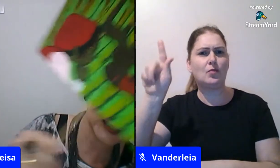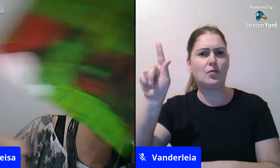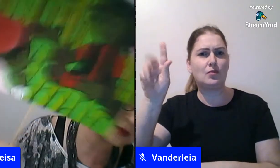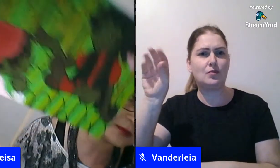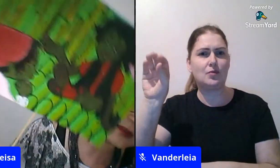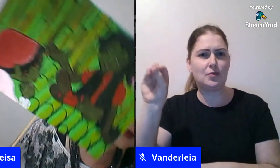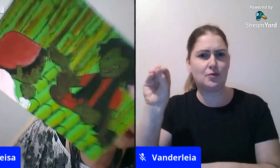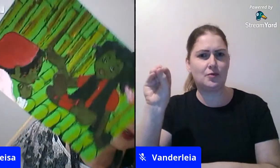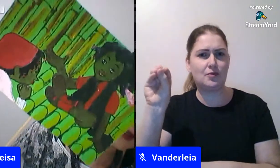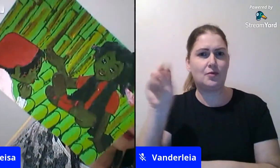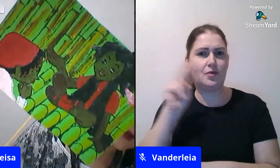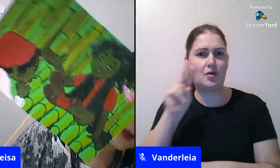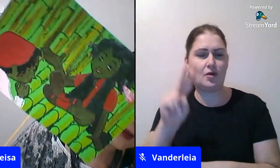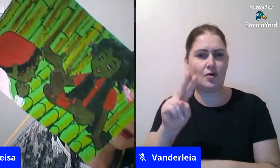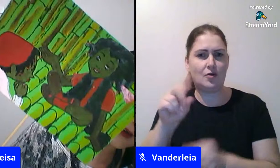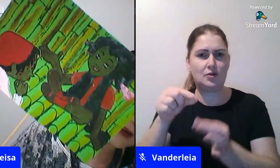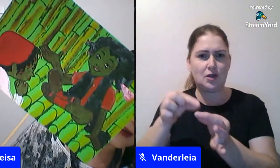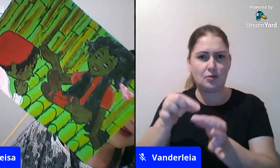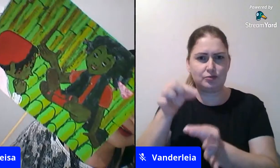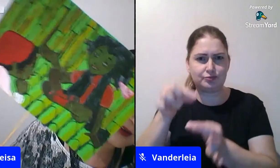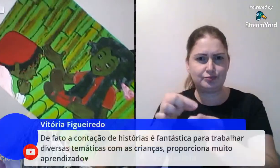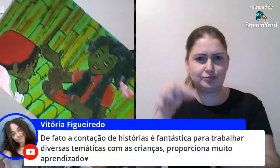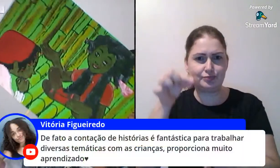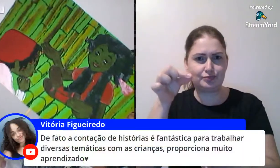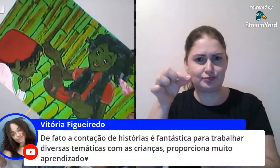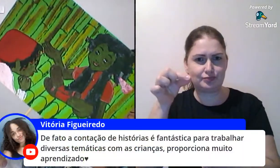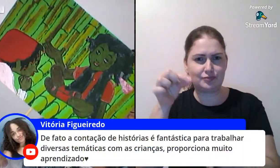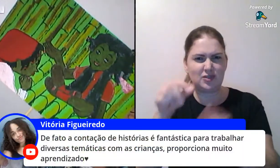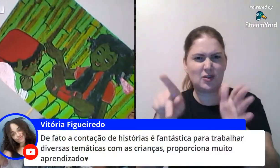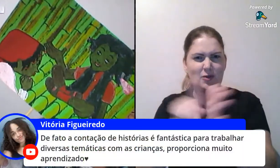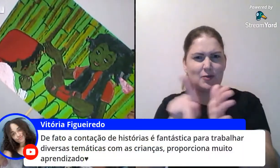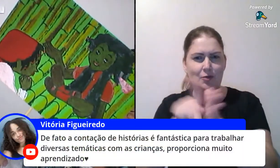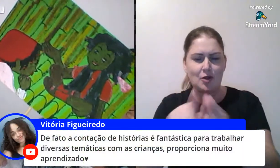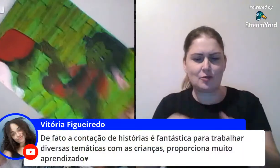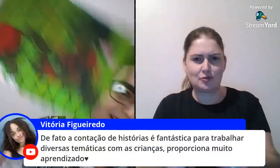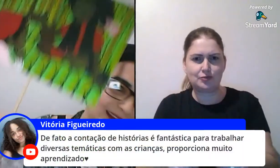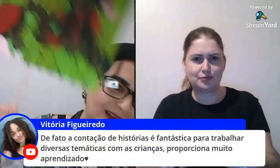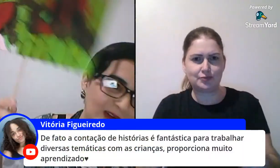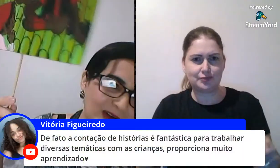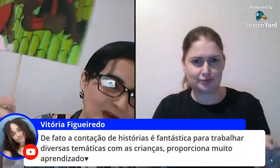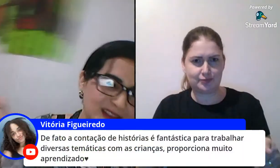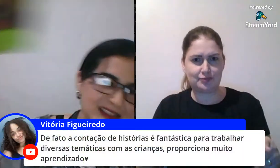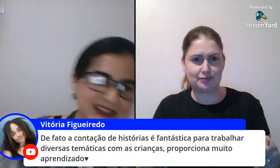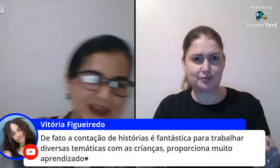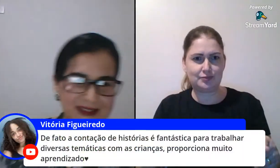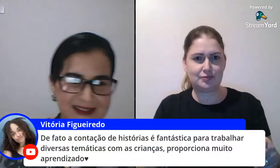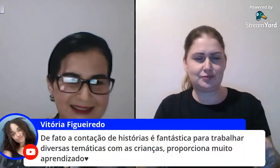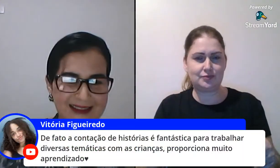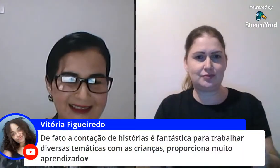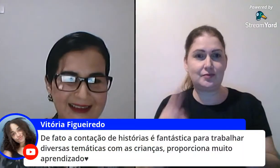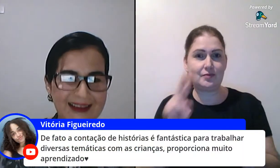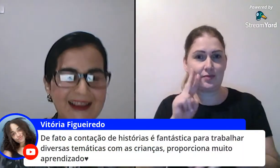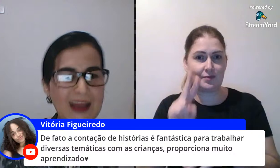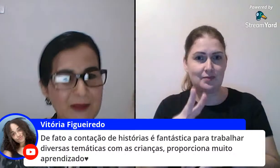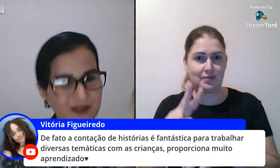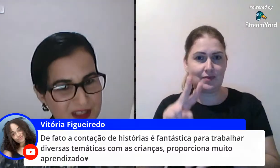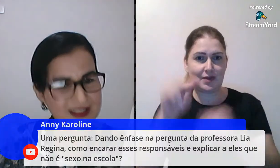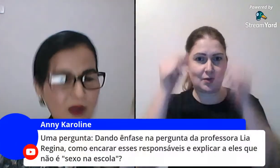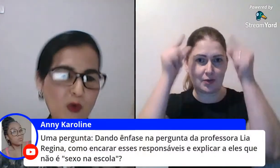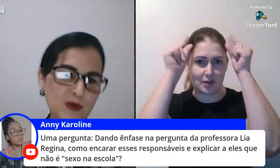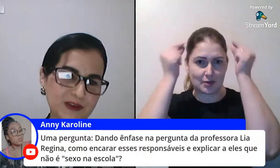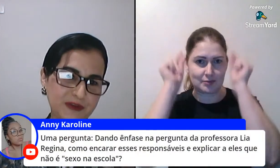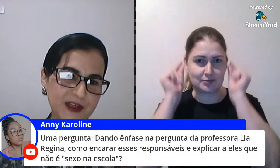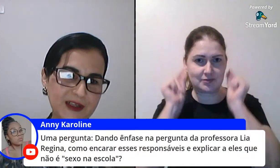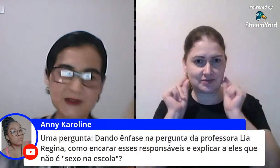churrasco vocês tão vendo ó ó a rapuzel tá vendo o cabelinho dela ó coisa simples e é pra